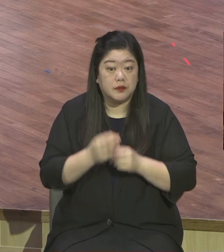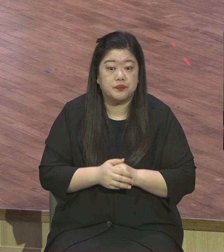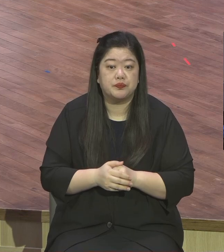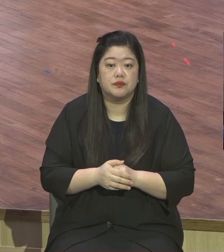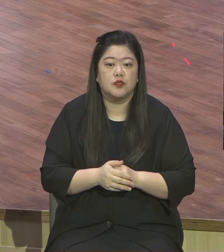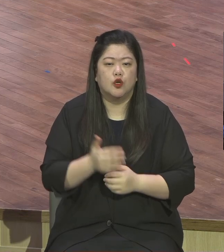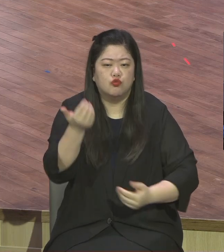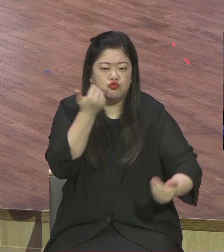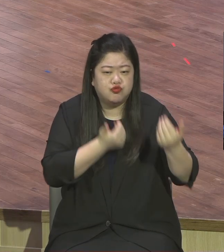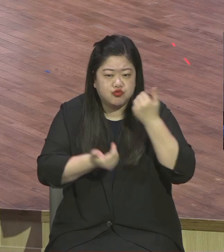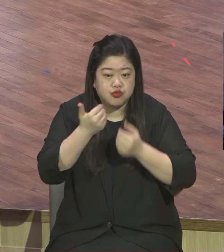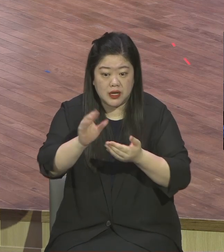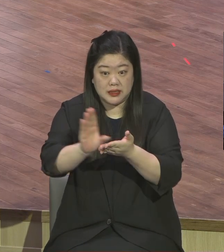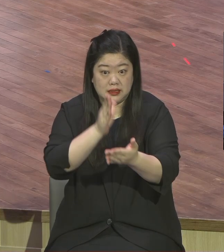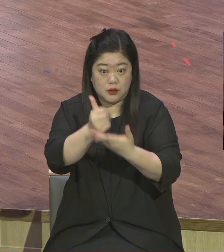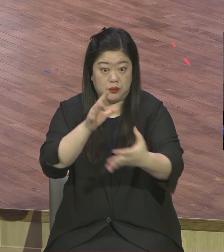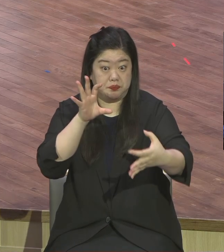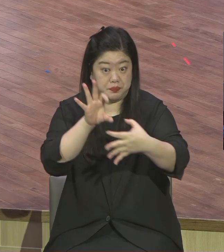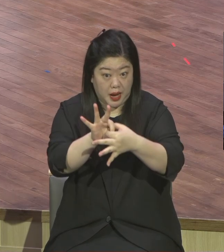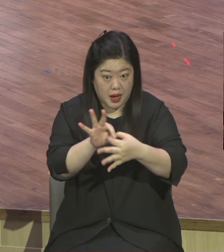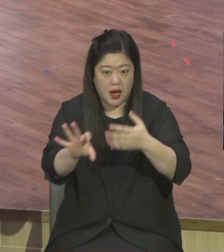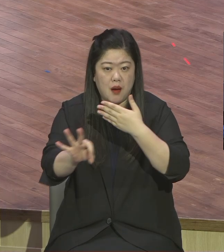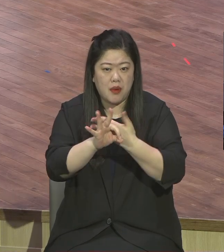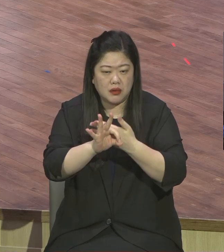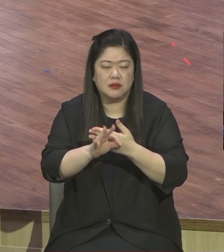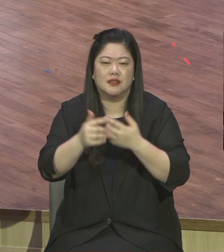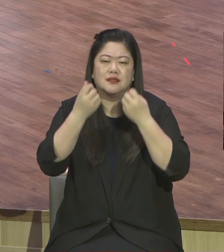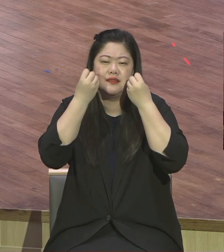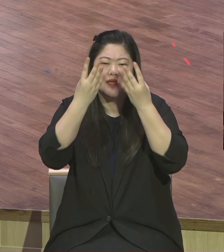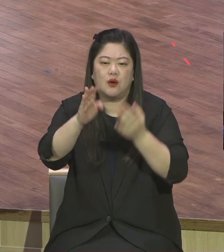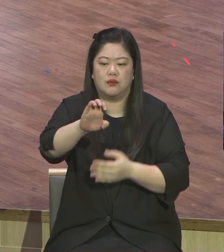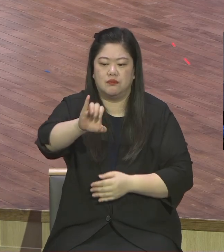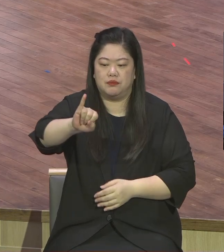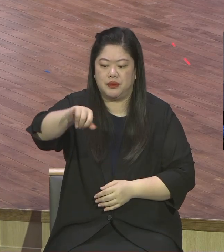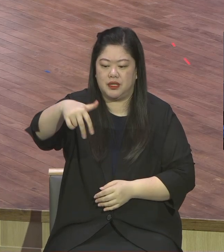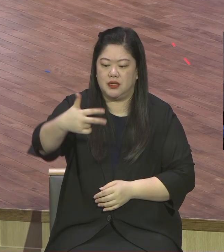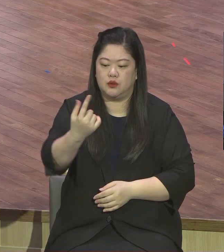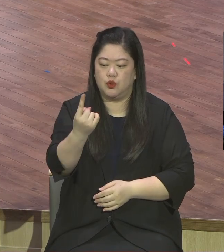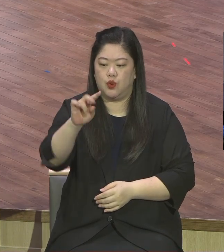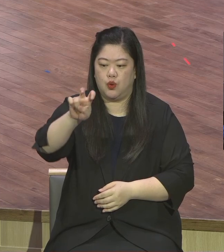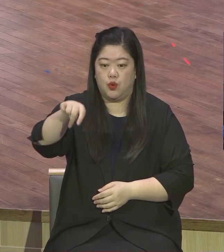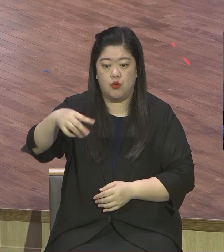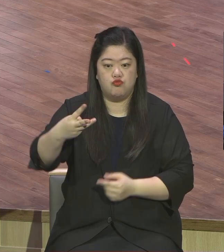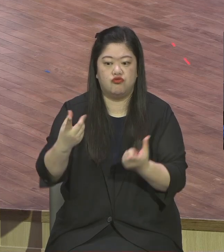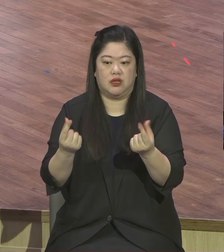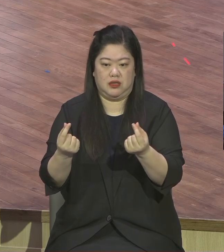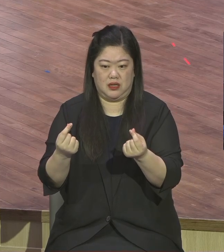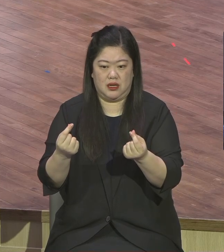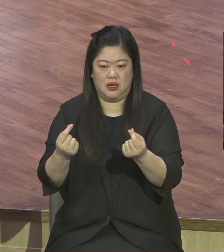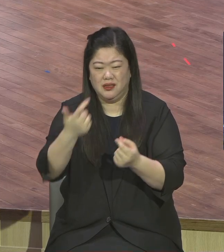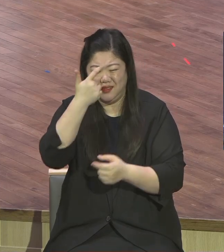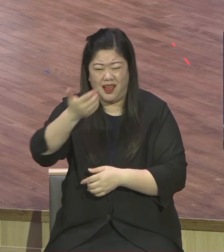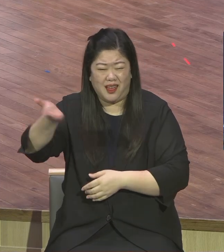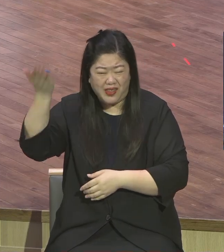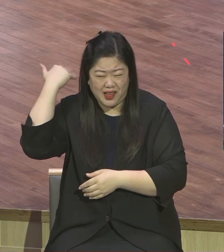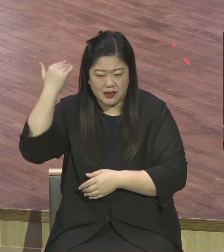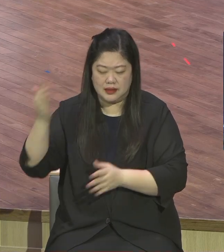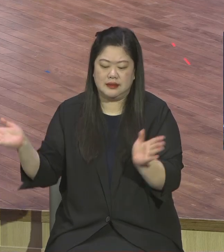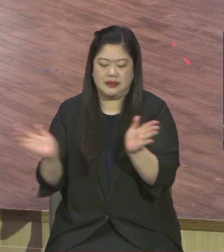피조물이라 이전 것을 지나가신다 보라 새것이 되었다 새것 되었다 이전 것을 지나갔어요 예수